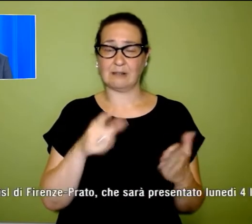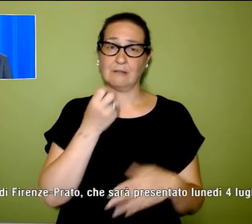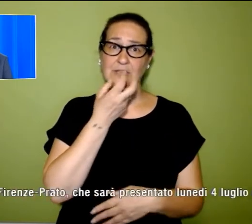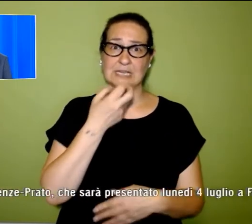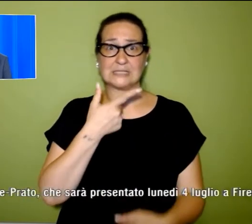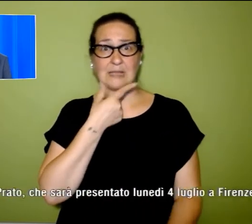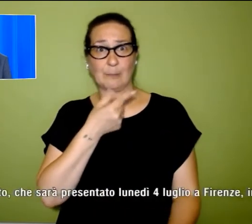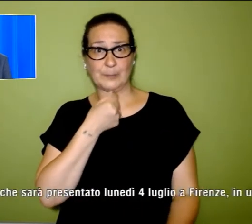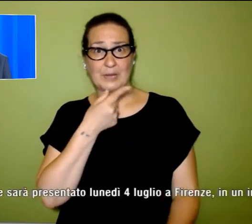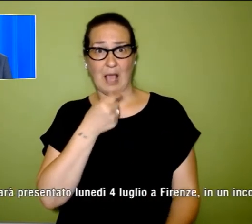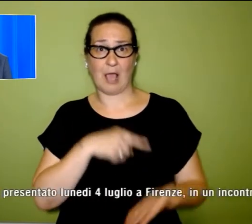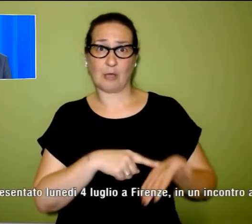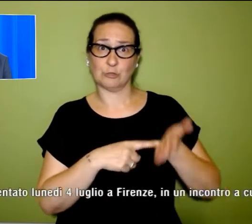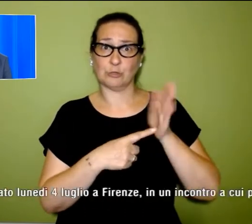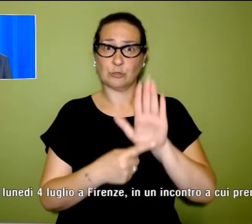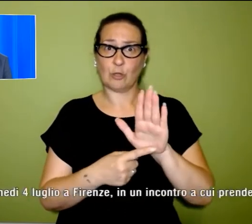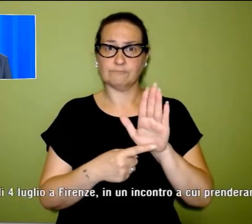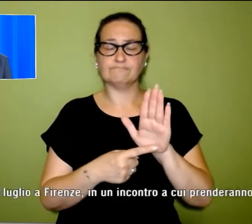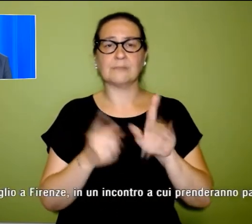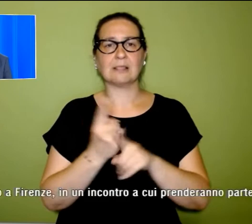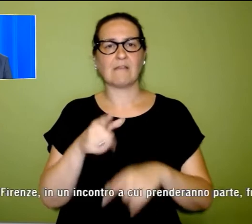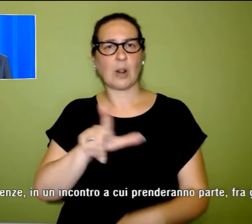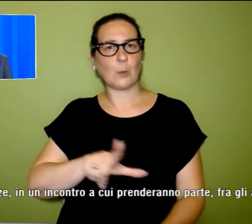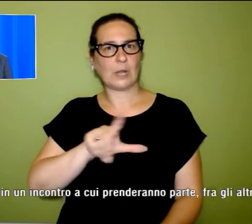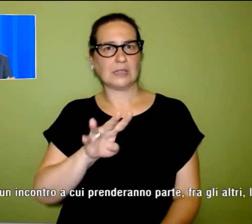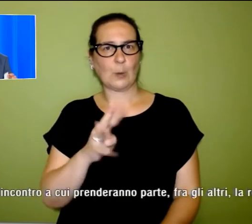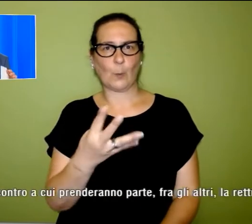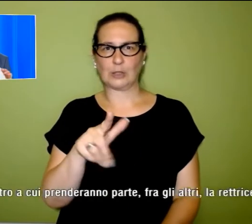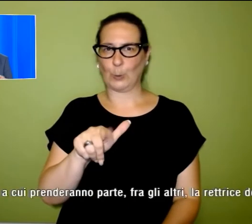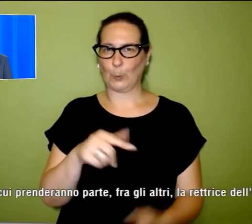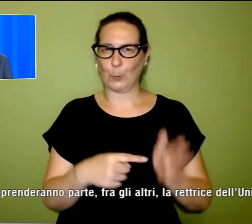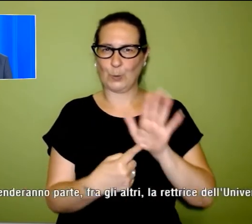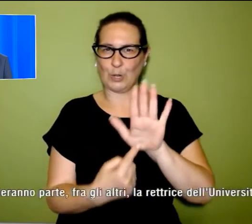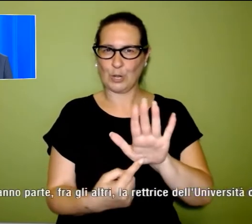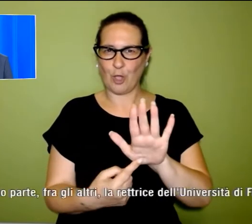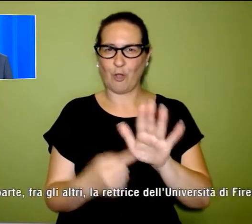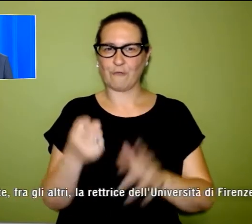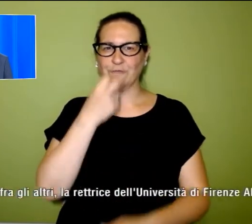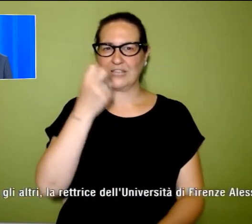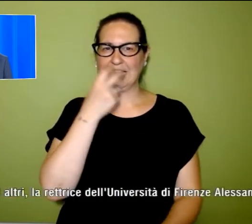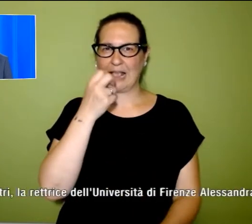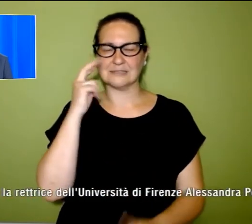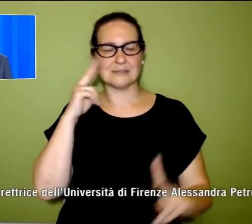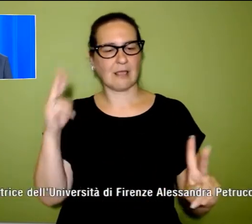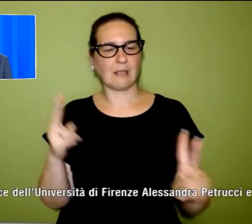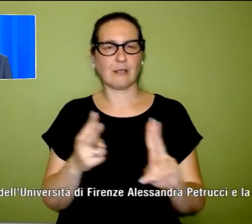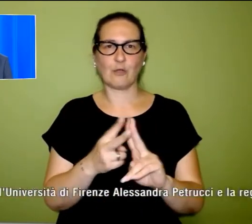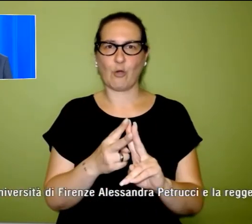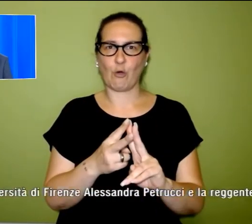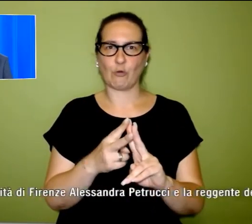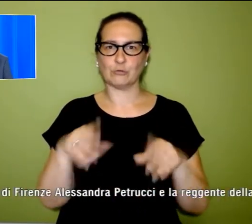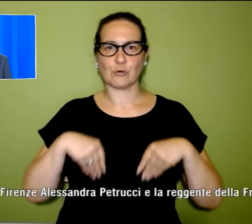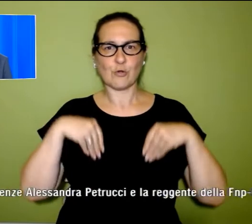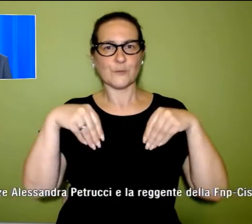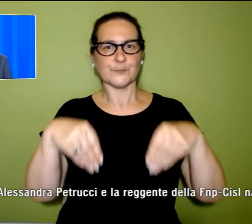sarà presentato lunedì 4 di luglio a Firenze in un incontro in cui prenderanno parte